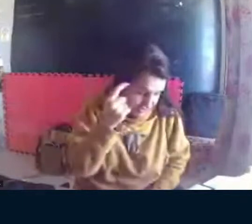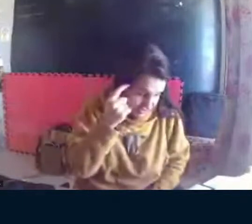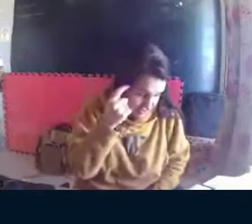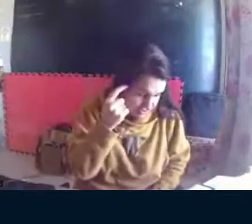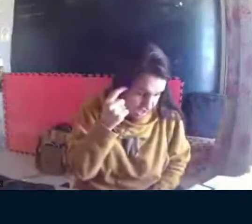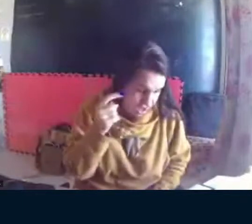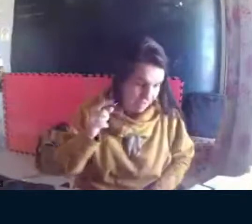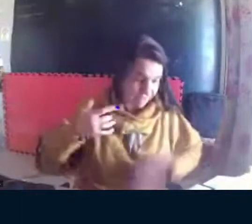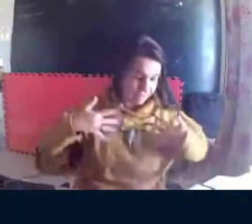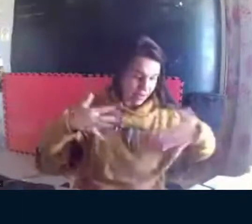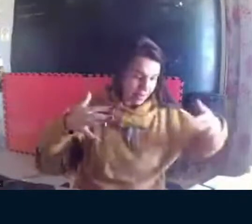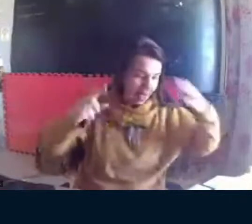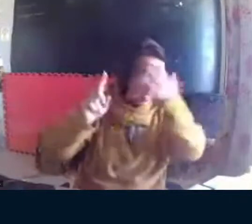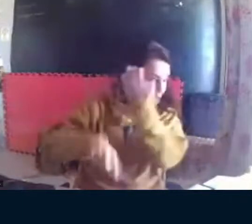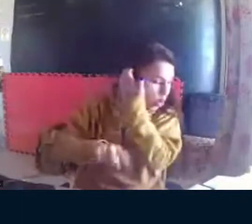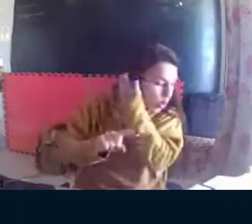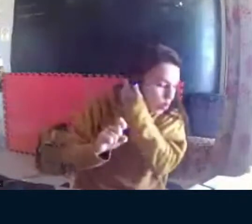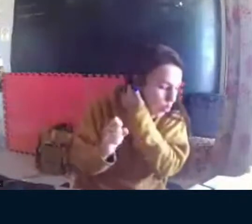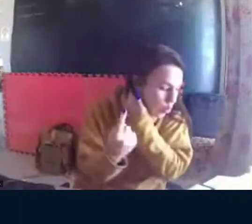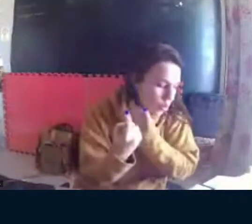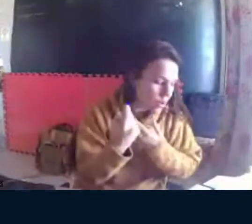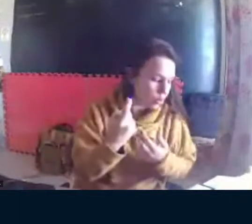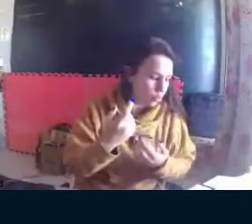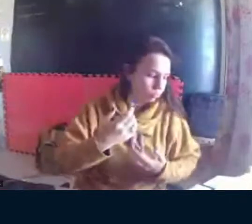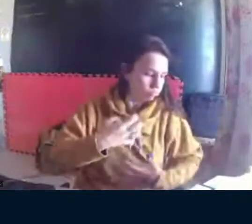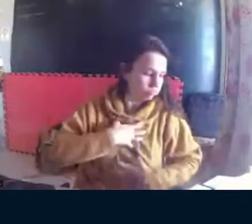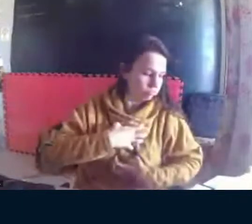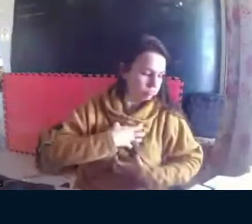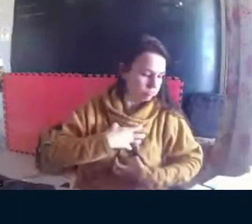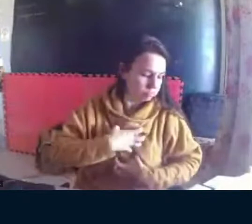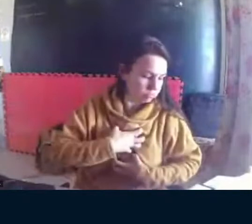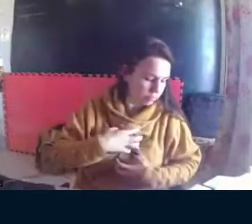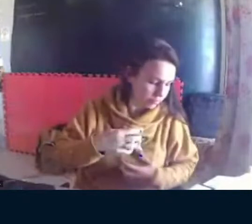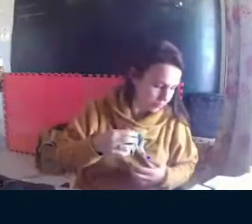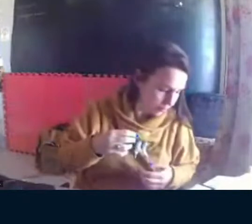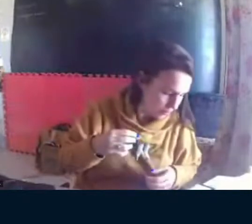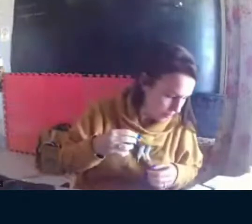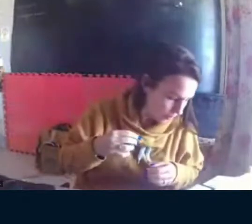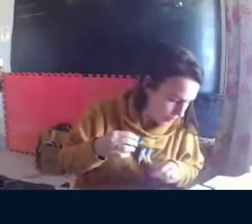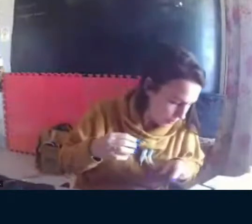iniciais das pesquisas. Tudo sempre foi e é aprendizado.